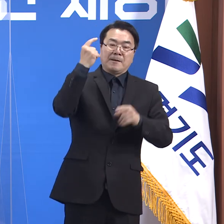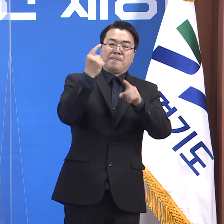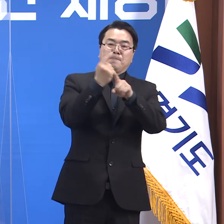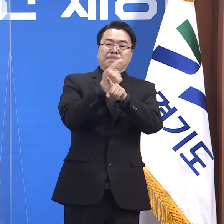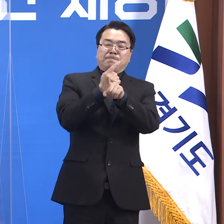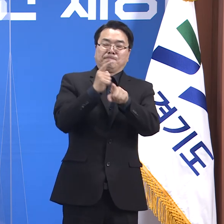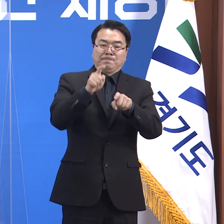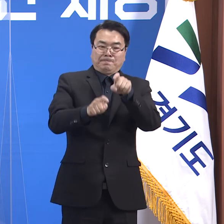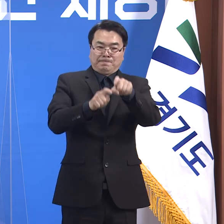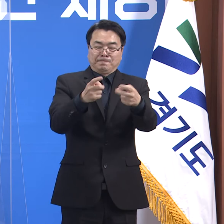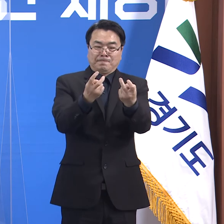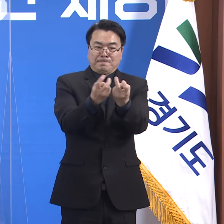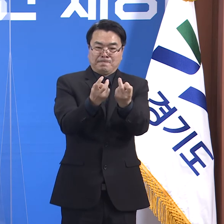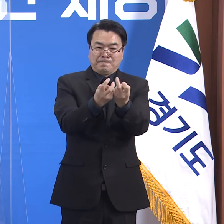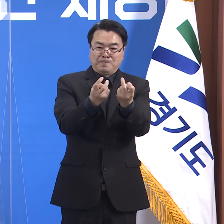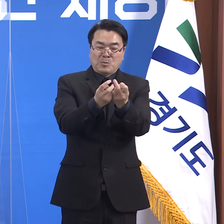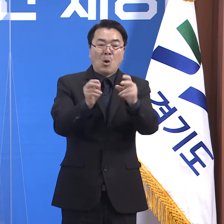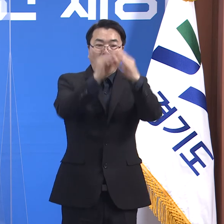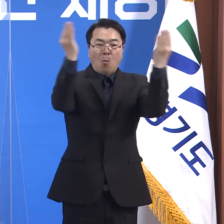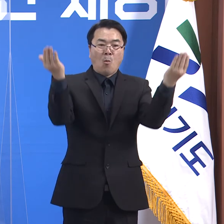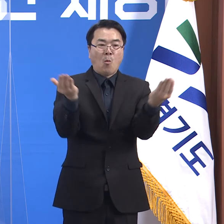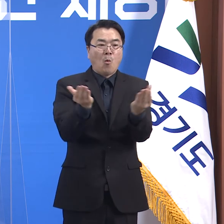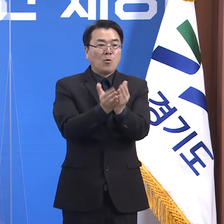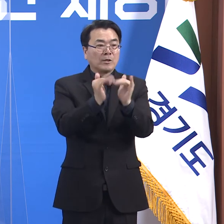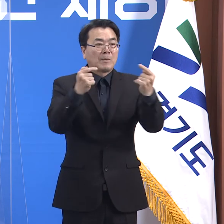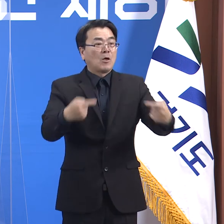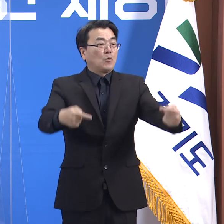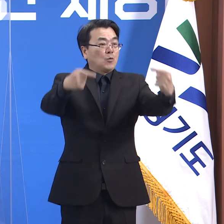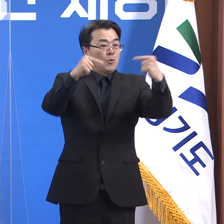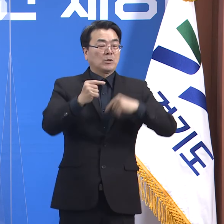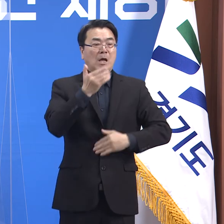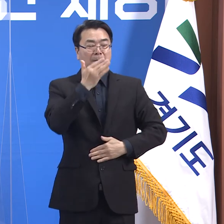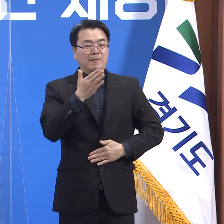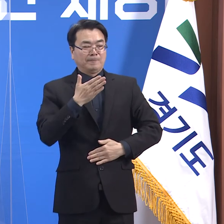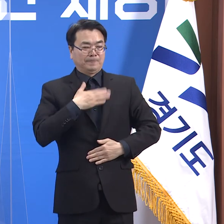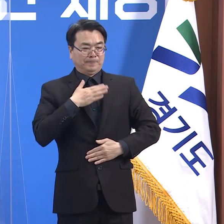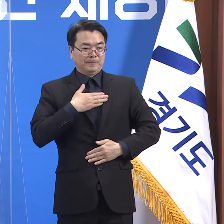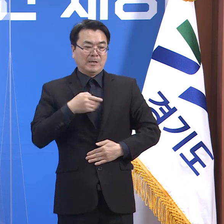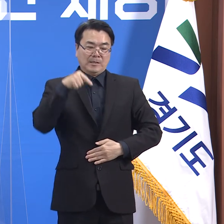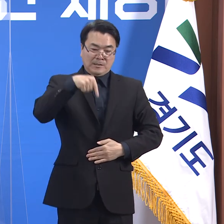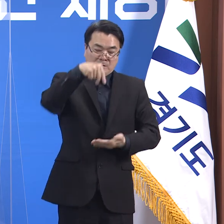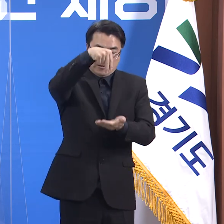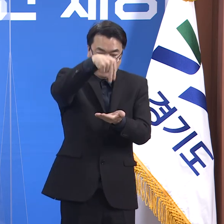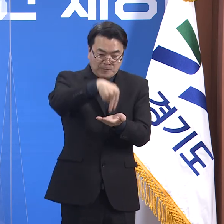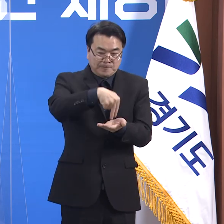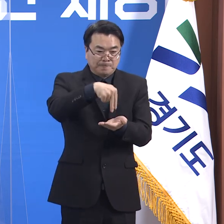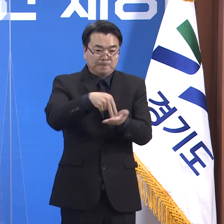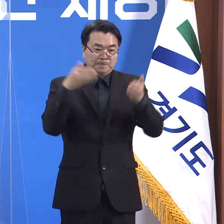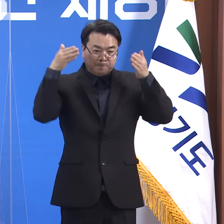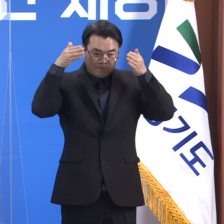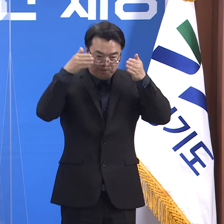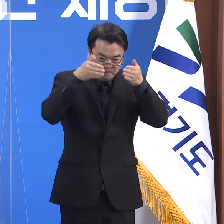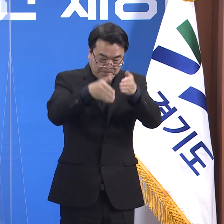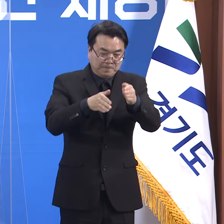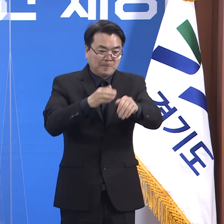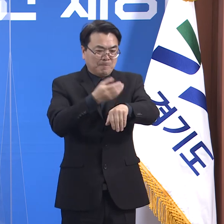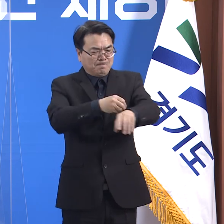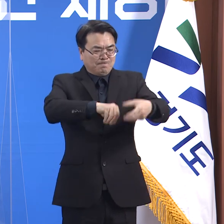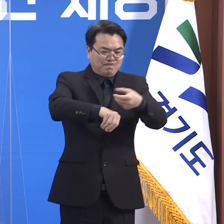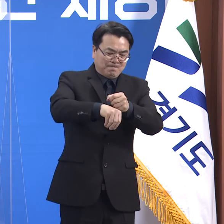누구라도 할 수 있습니다. 각자의 자리에서 당장 할 수 있는 일에 집중하는 태도가 필요합니다.